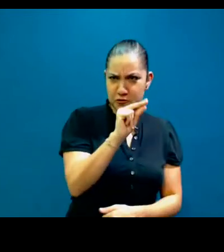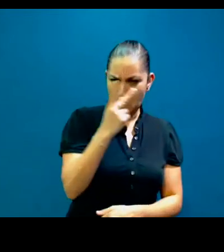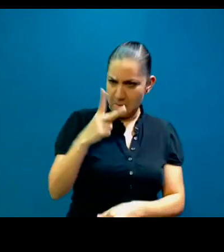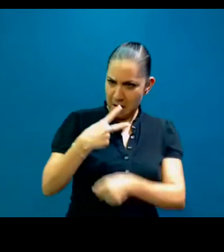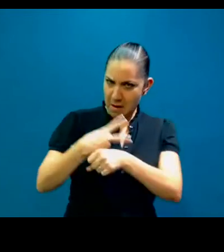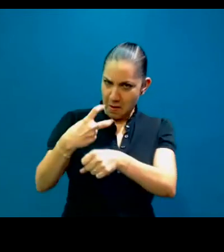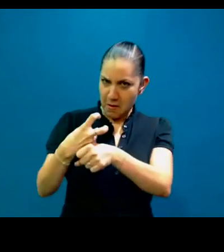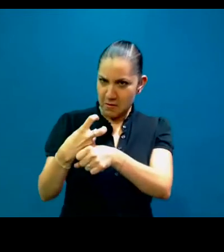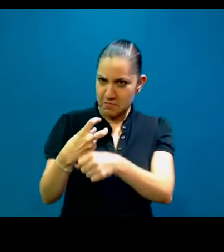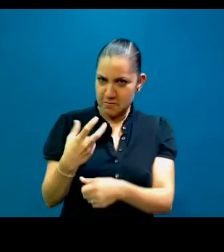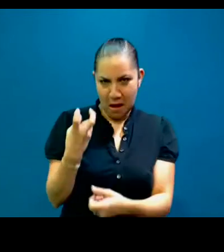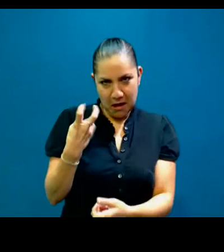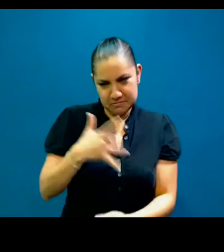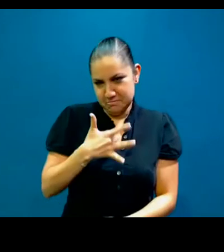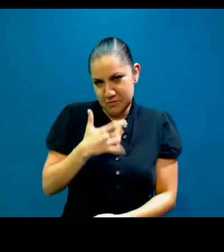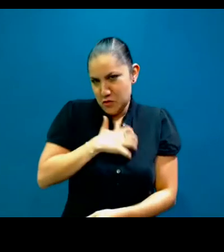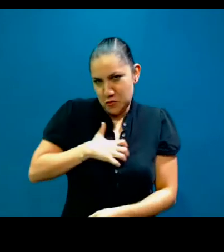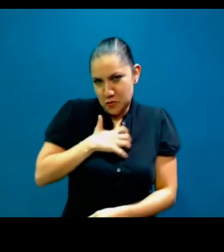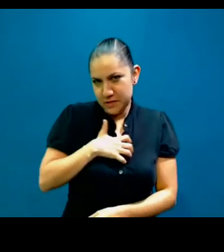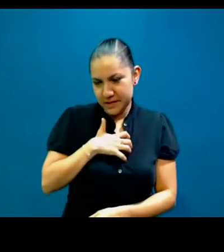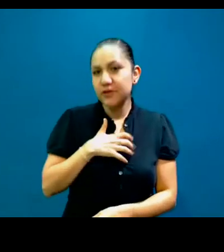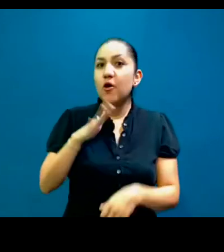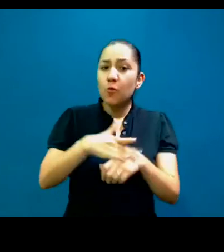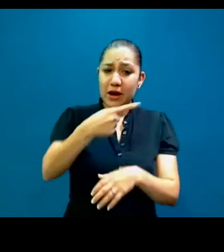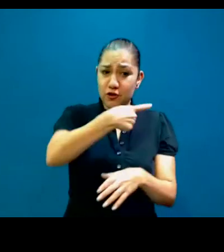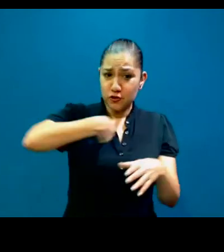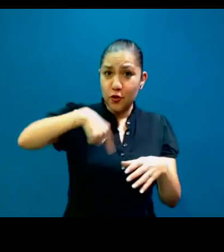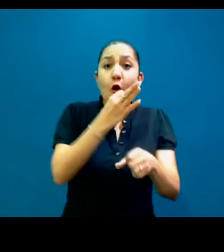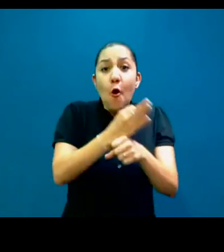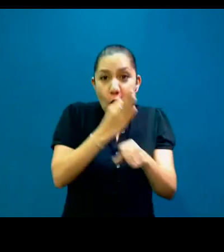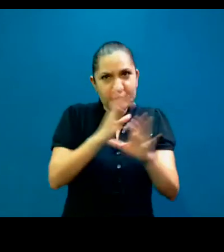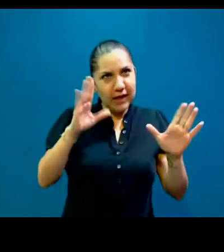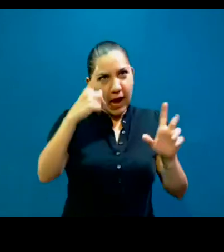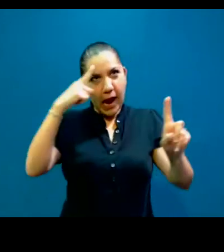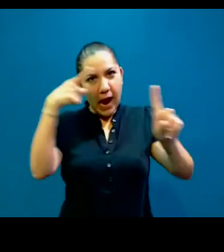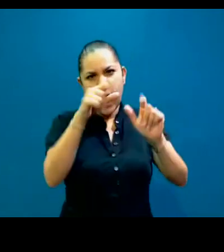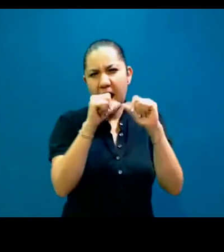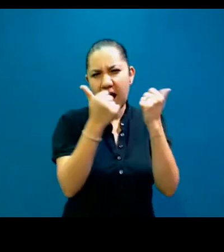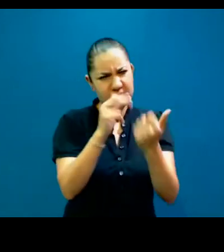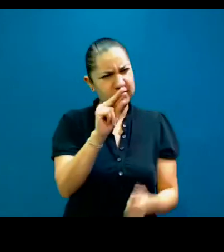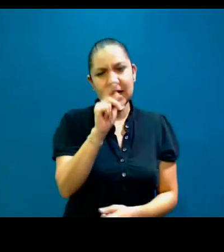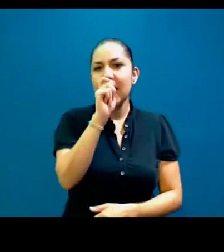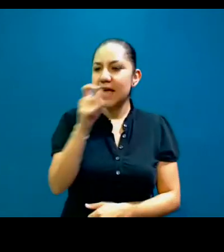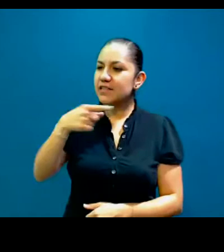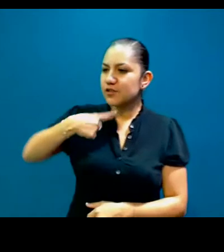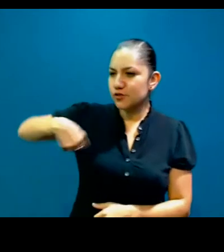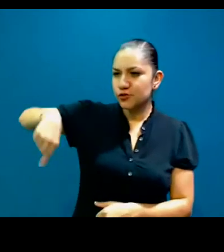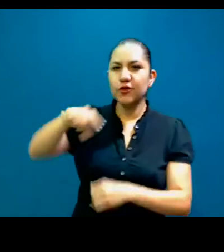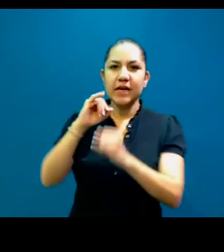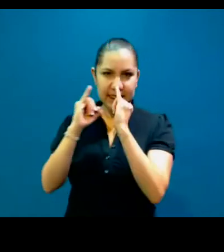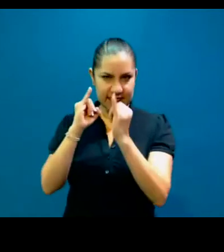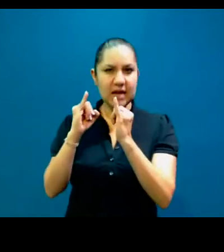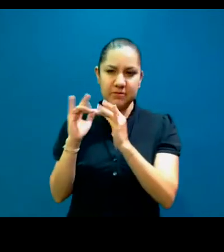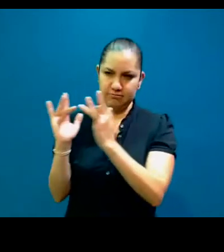por lo menos en este momento no es algo que busquemos. Pues, más bien somos, pues, un colectivo de intérpretes, ¿no? Es un